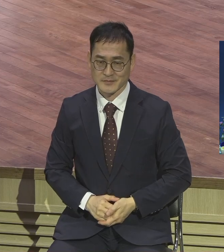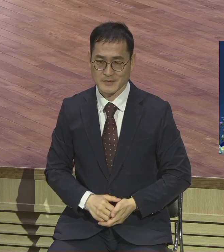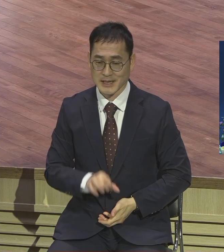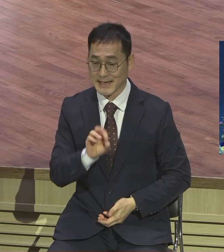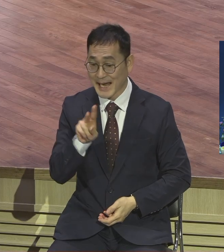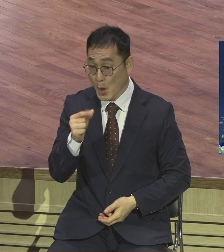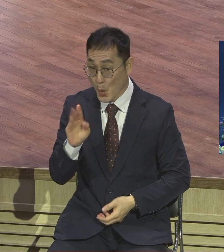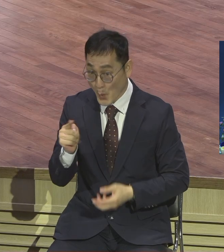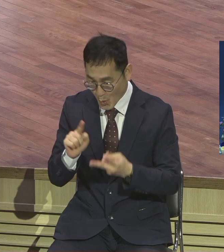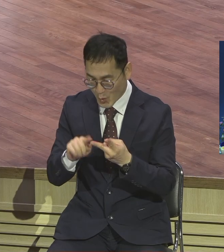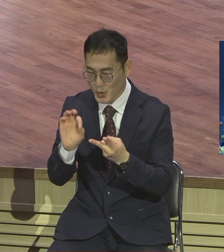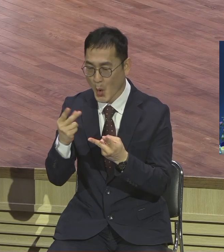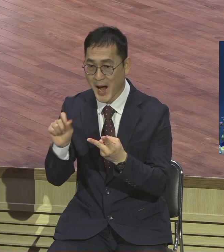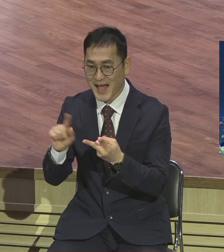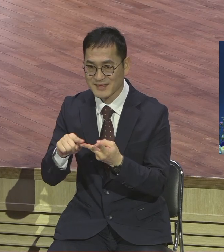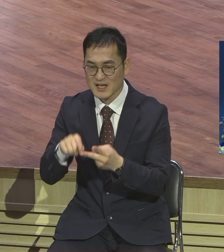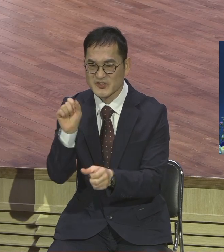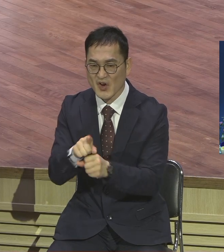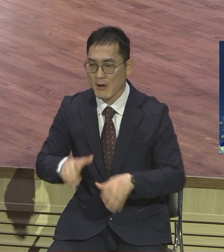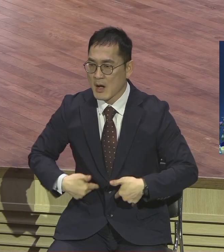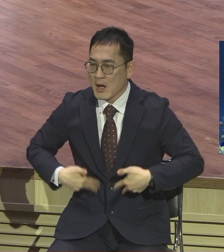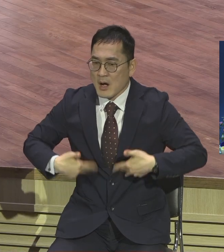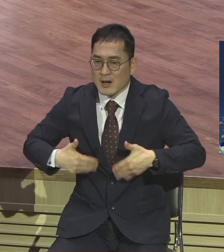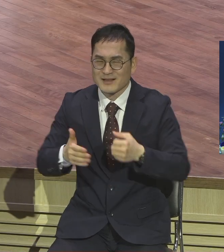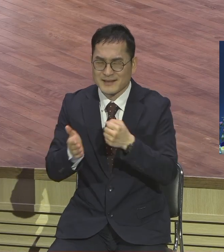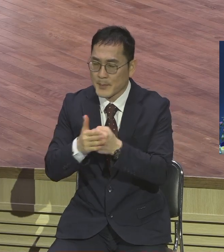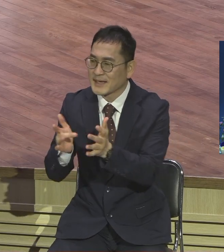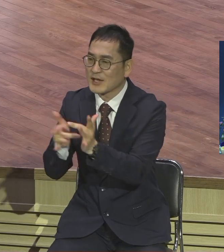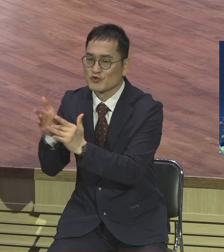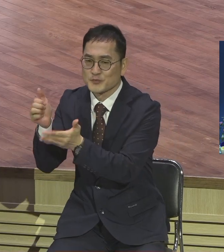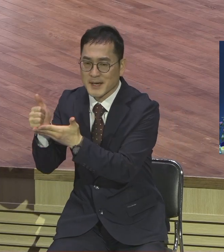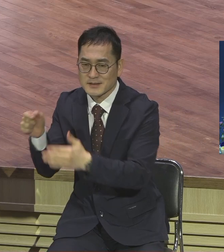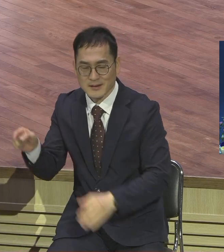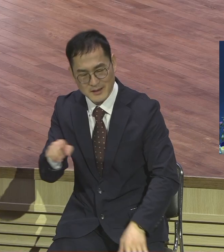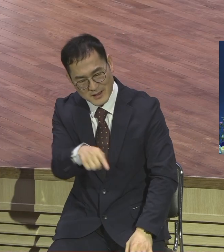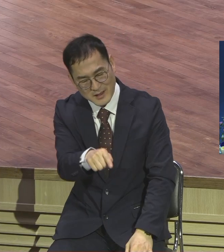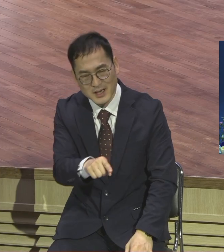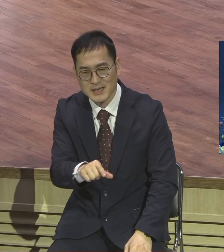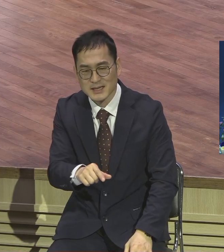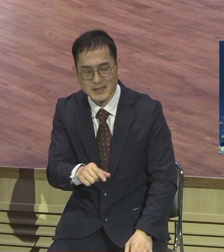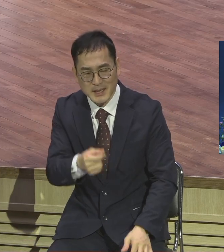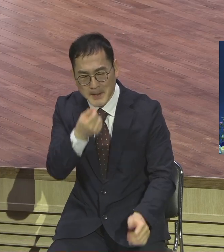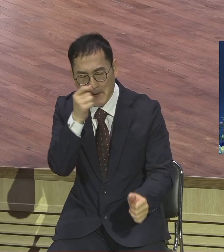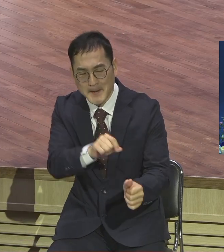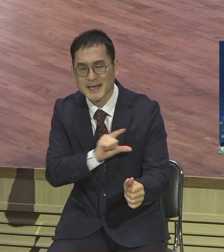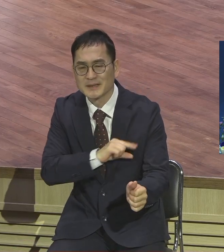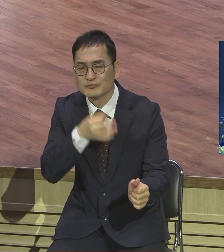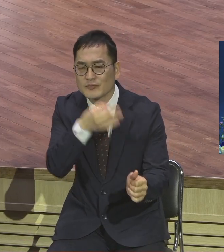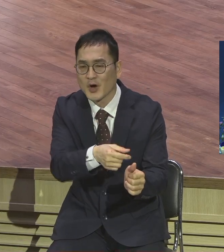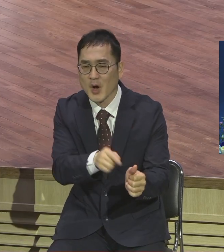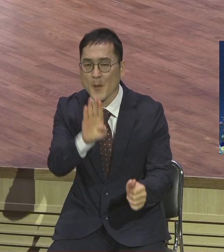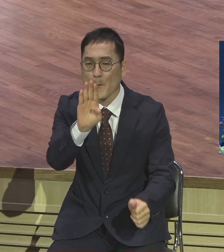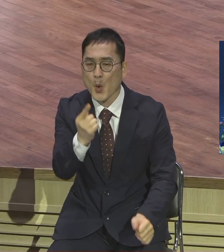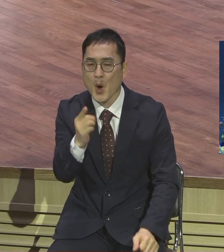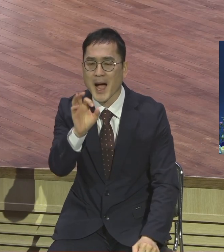성질이 얼마나 급했던지 예수님께서 보아너게라 별명을 붙여 너희들은 보아너게다 보아너게가 뭔 뜻이냐